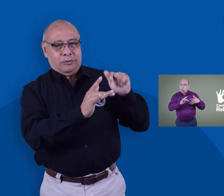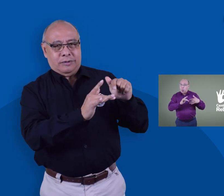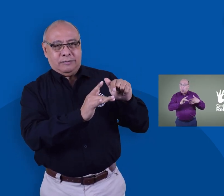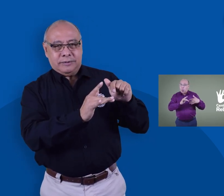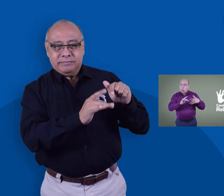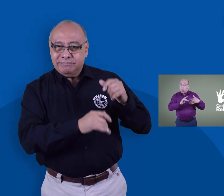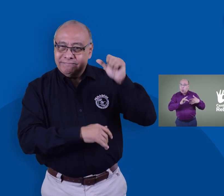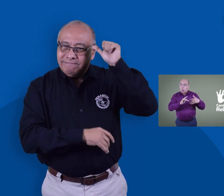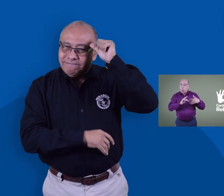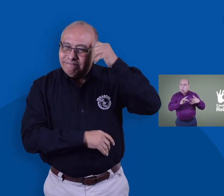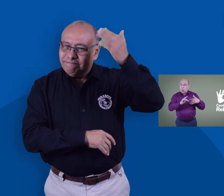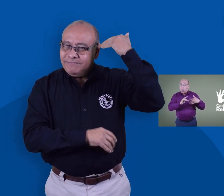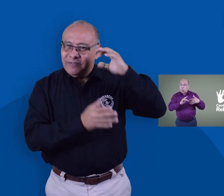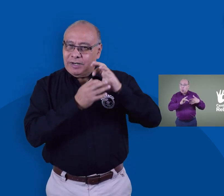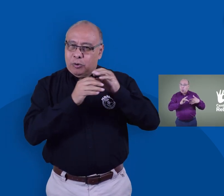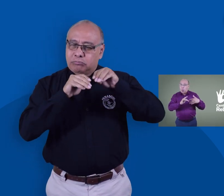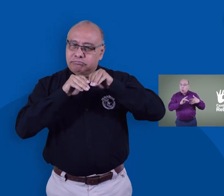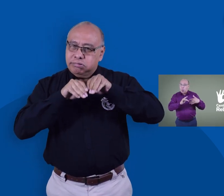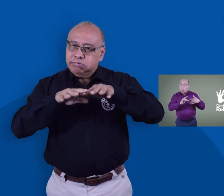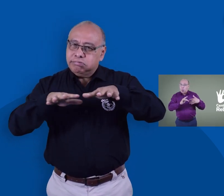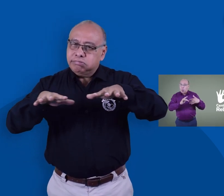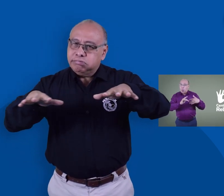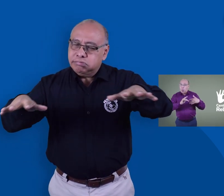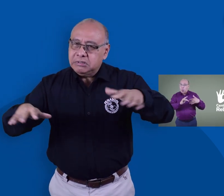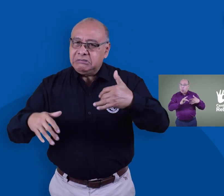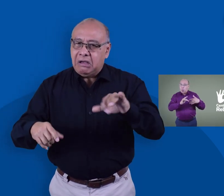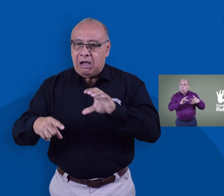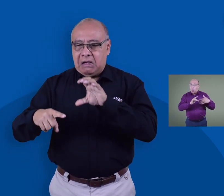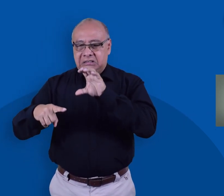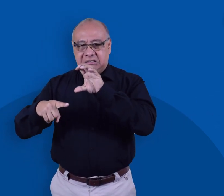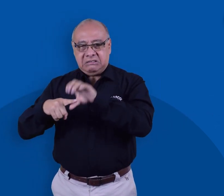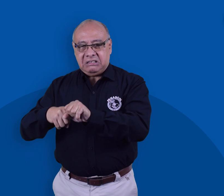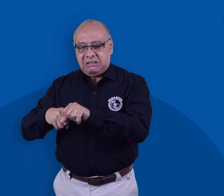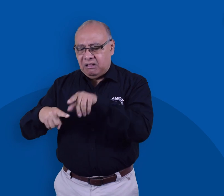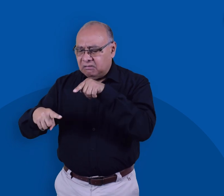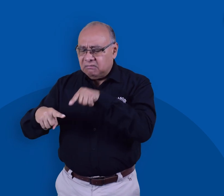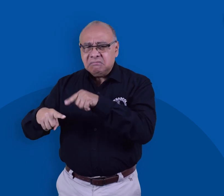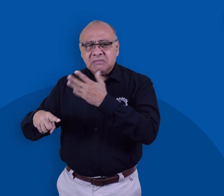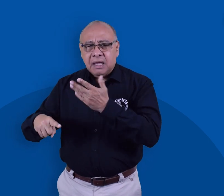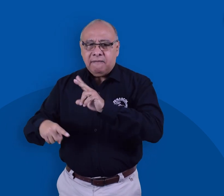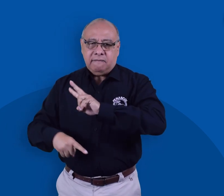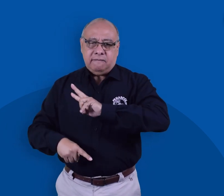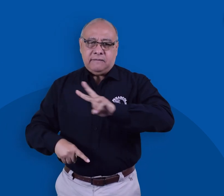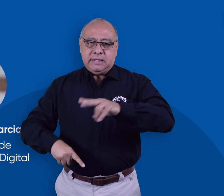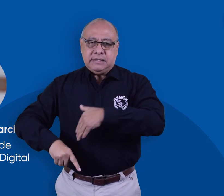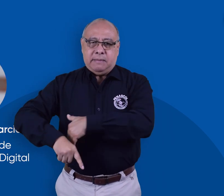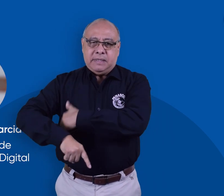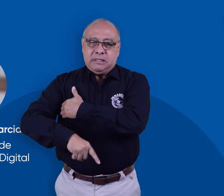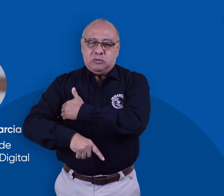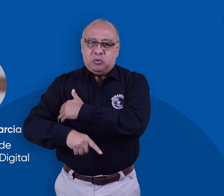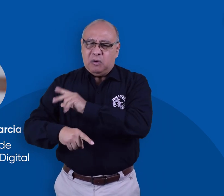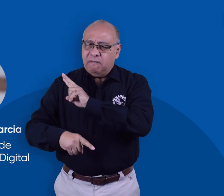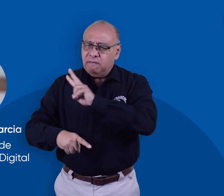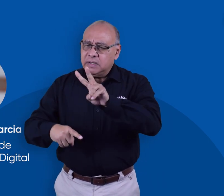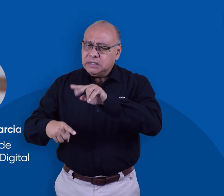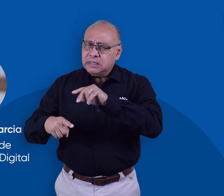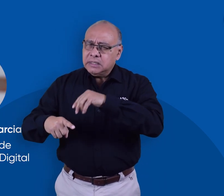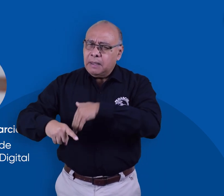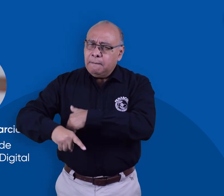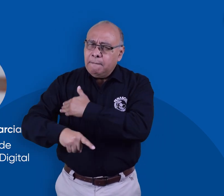centro de relevo. Como bien recuerdan, FENASCOL había realizado una publicación en la que mencionaba una cita programada con el viceministro